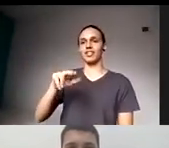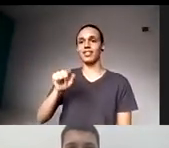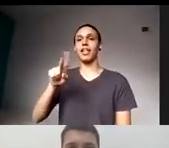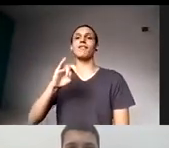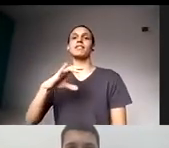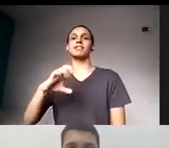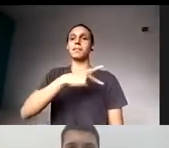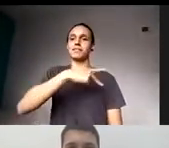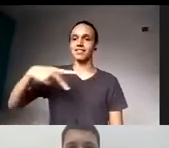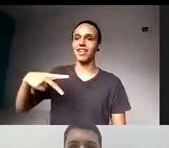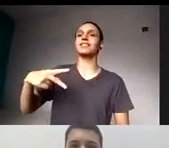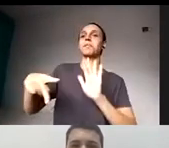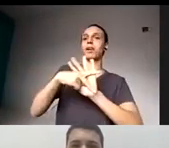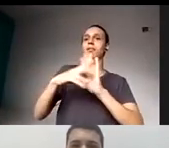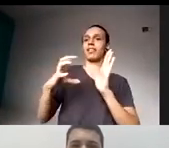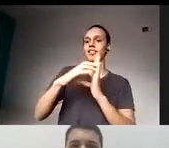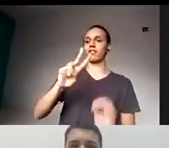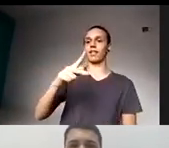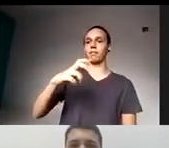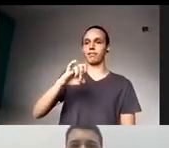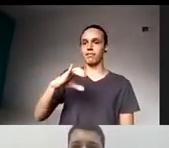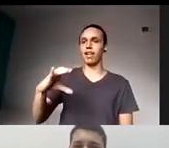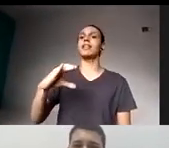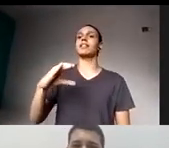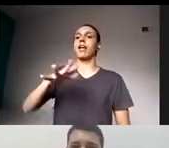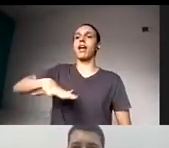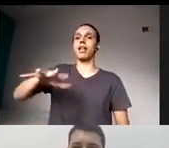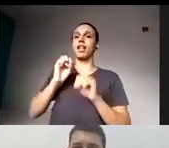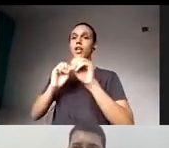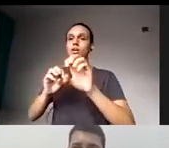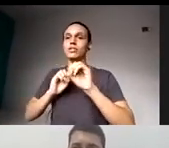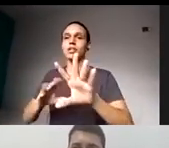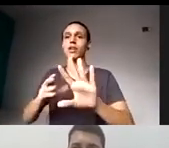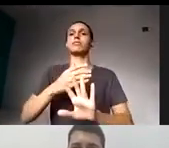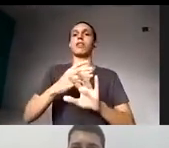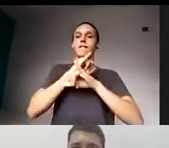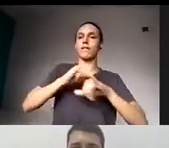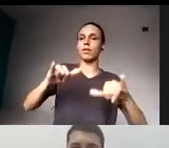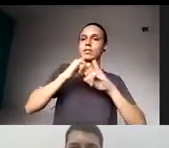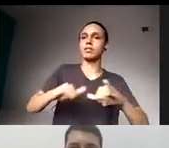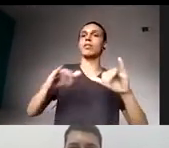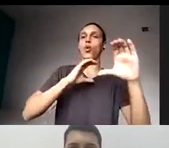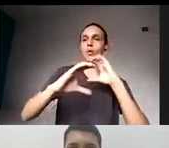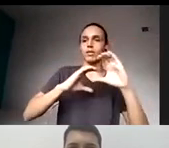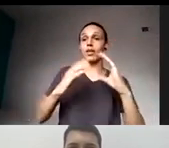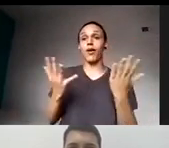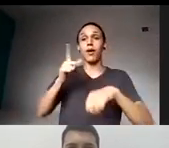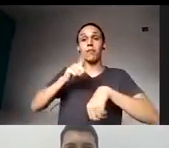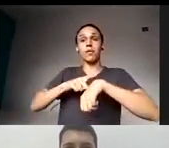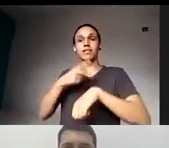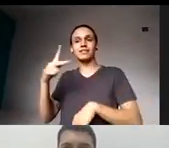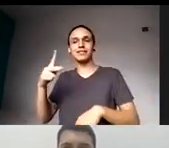né, VPEC, vice-presidente de Educação, Informação e Comunicação. Doutora Cristiane, a palavra é sua para as boas-vindas.